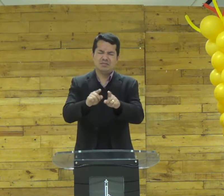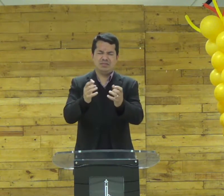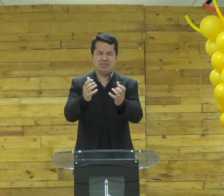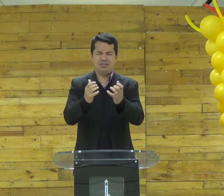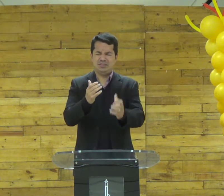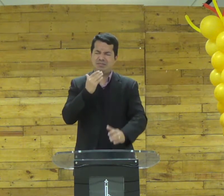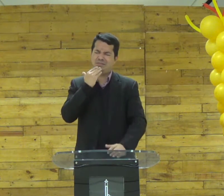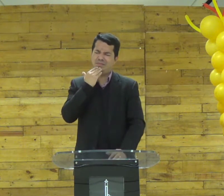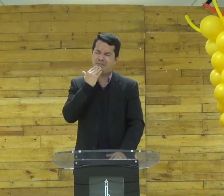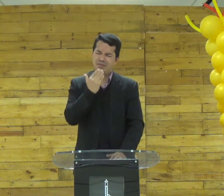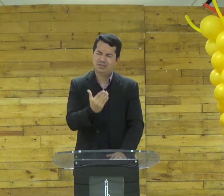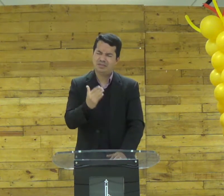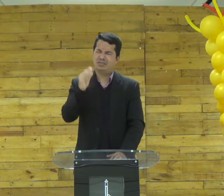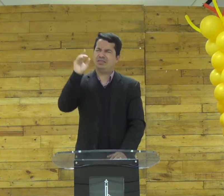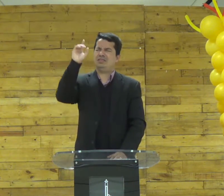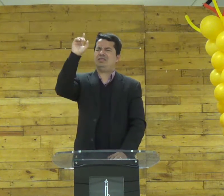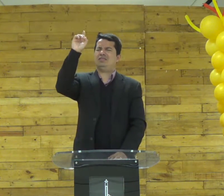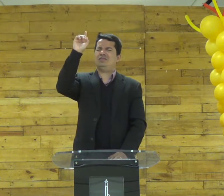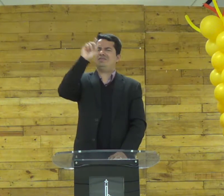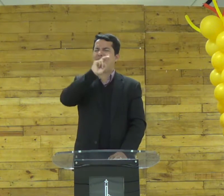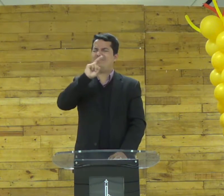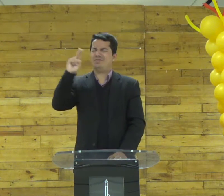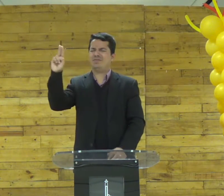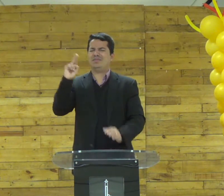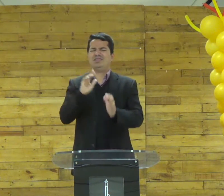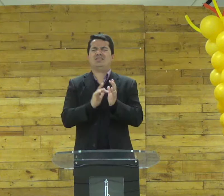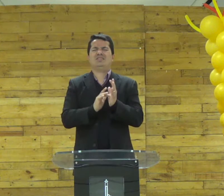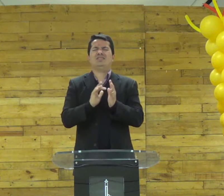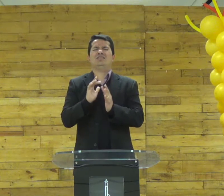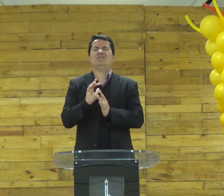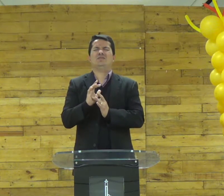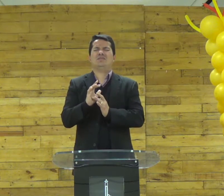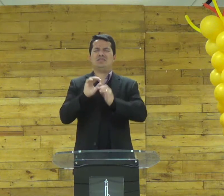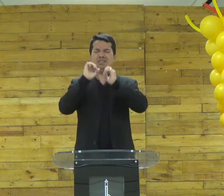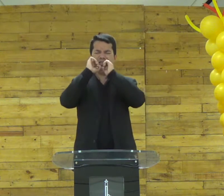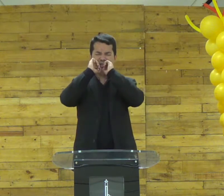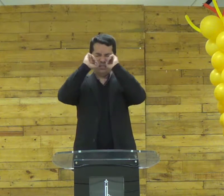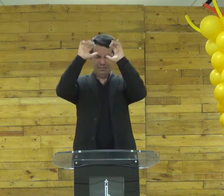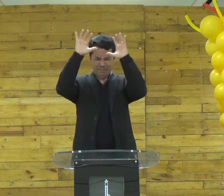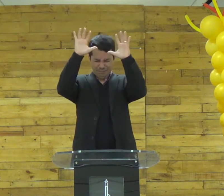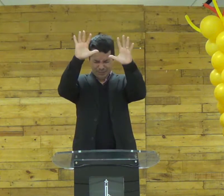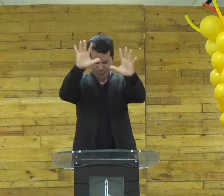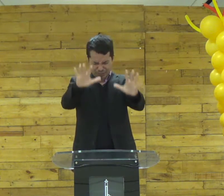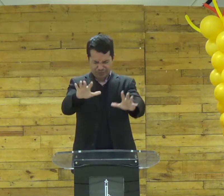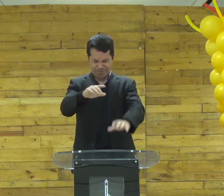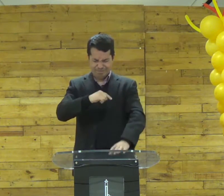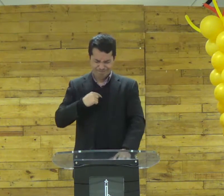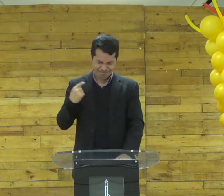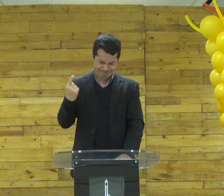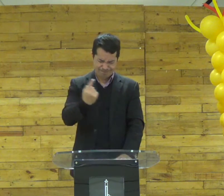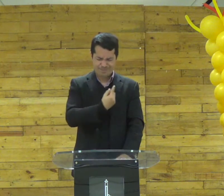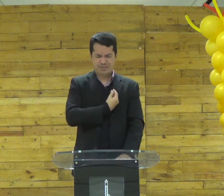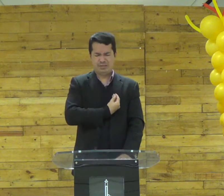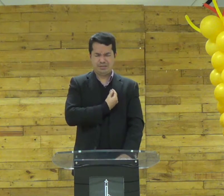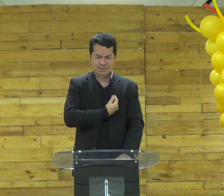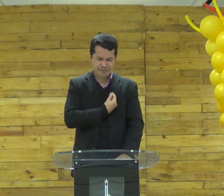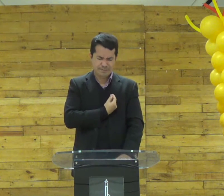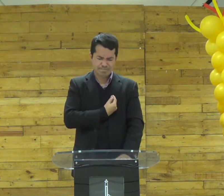agradecer mas eu também queria te pedir pedir pra que em nome de Jesus Senhor abençoe as nossas vidas